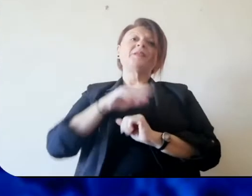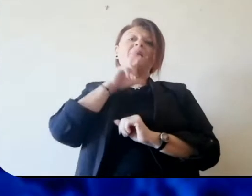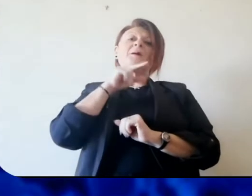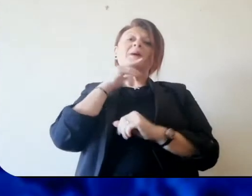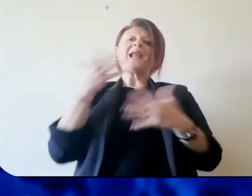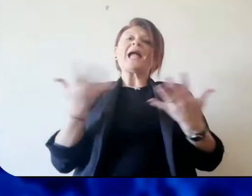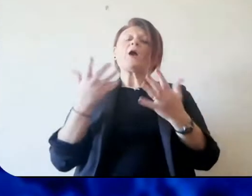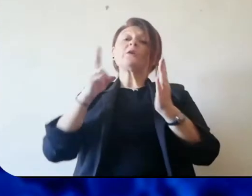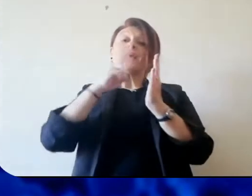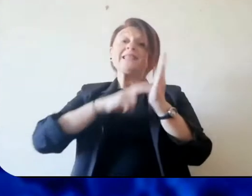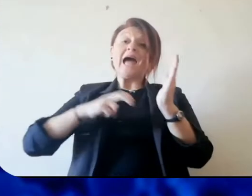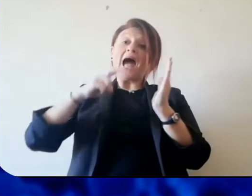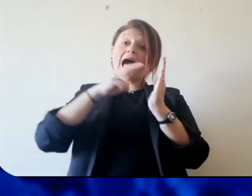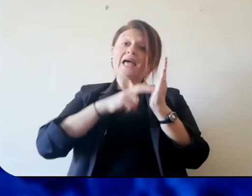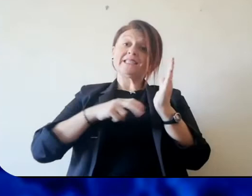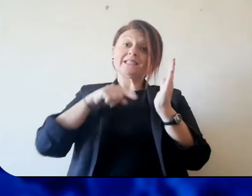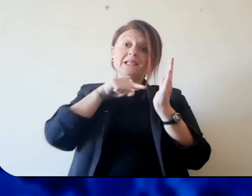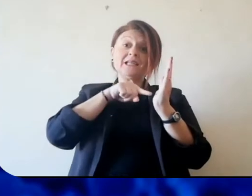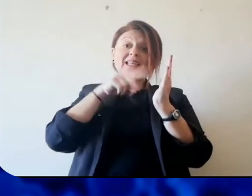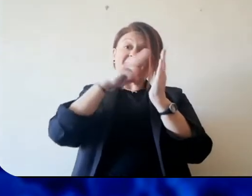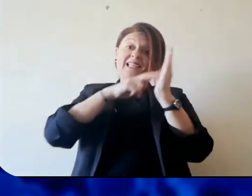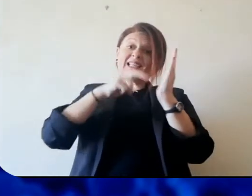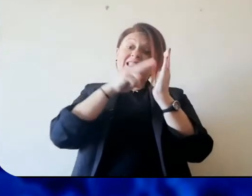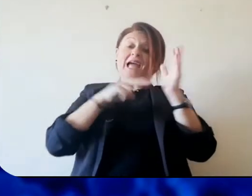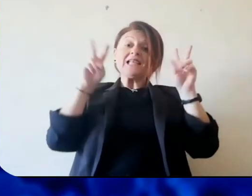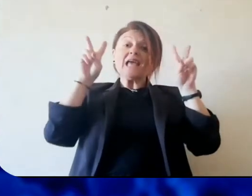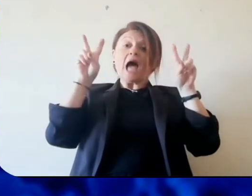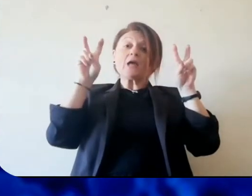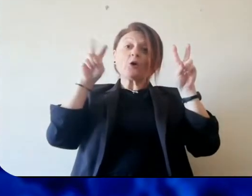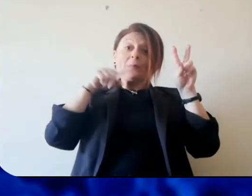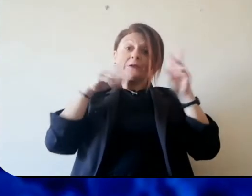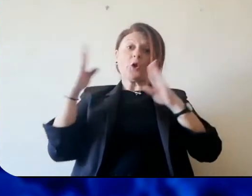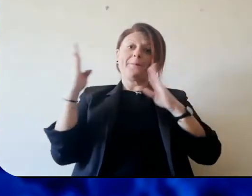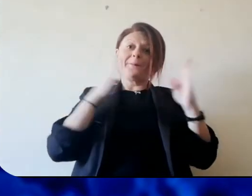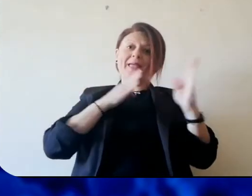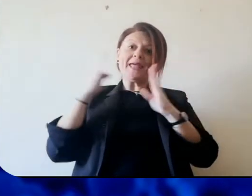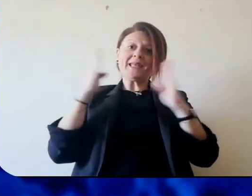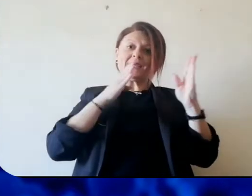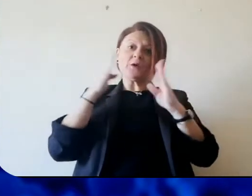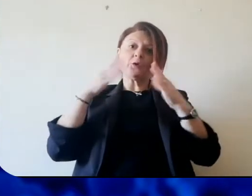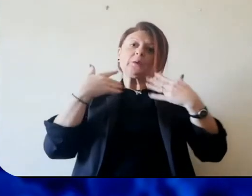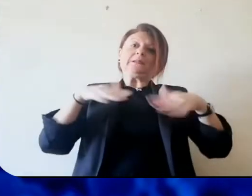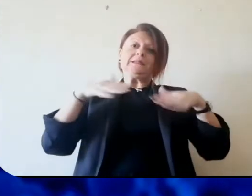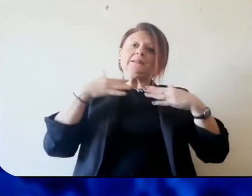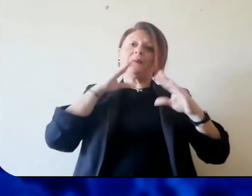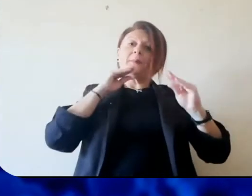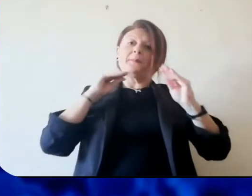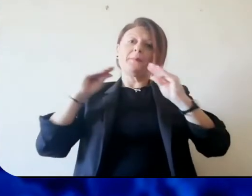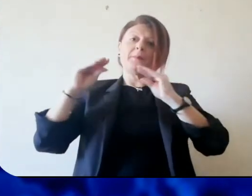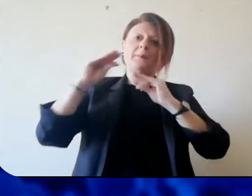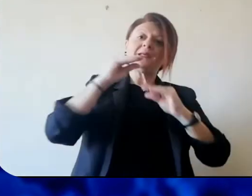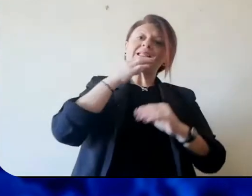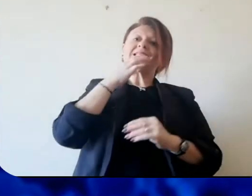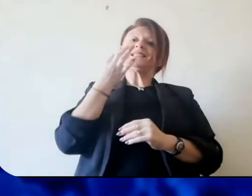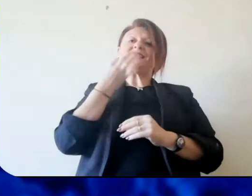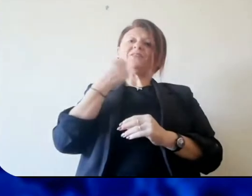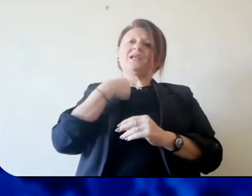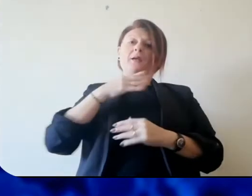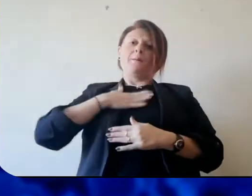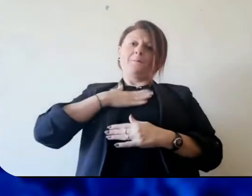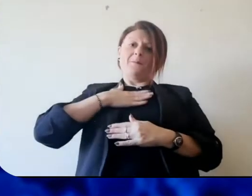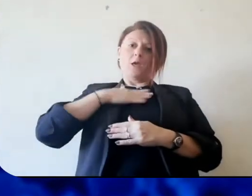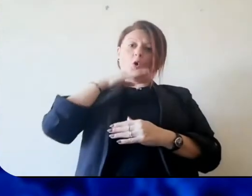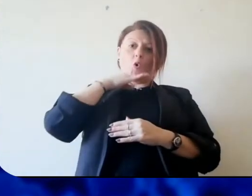Bene, parliamo un po' di tributi perché è un argomento di cui si discute molto in questo periodo, in particolare tributi